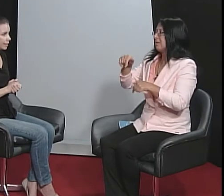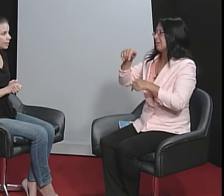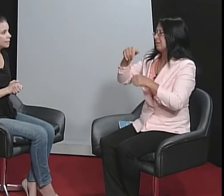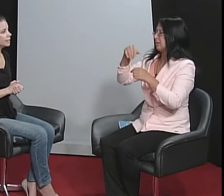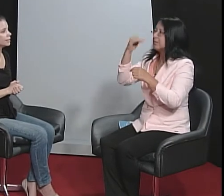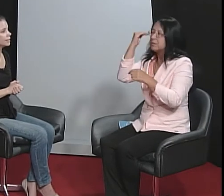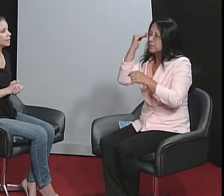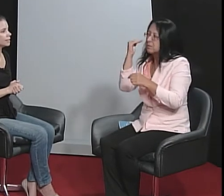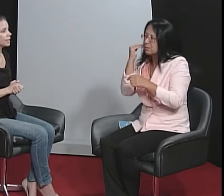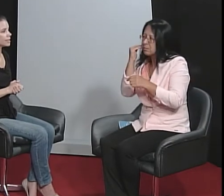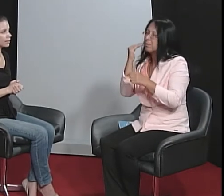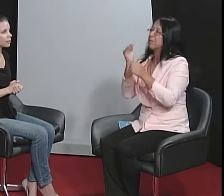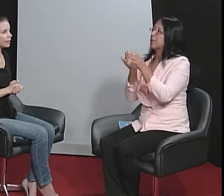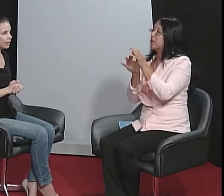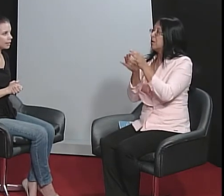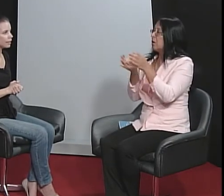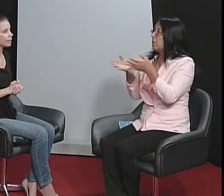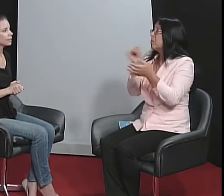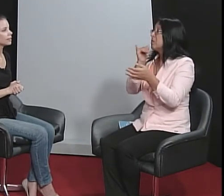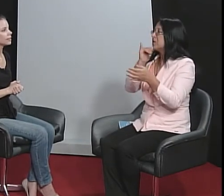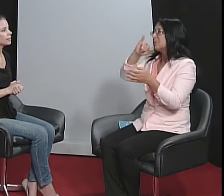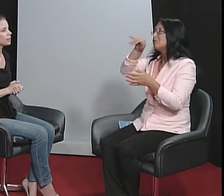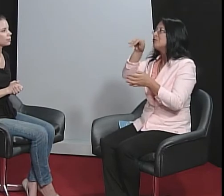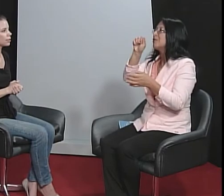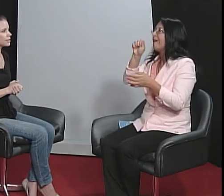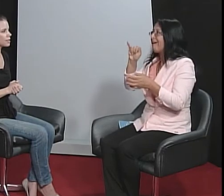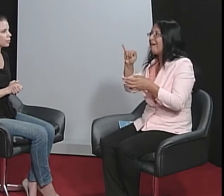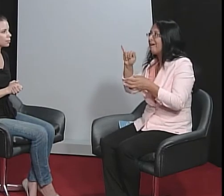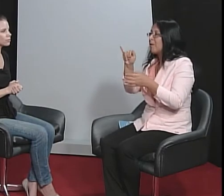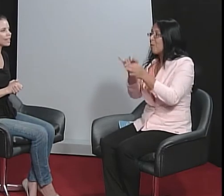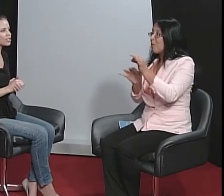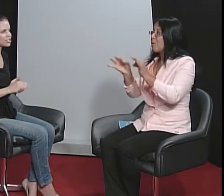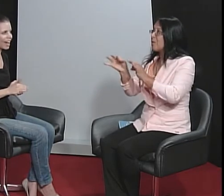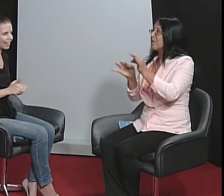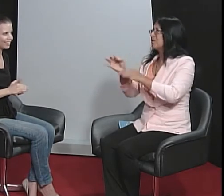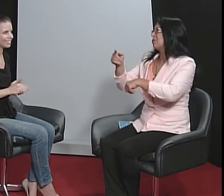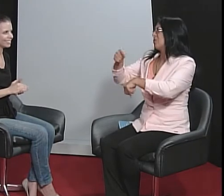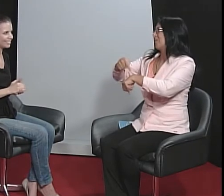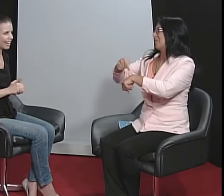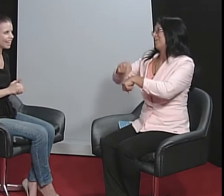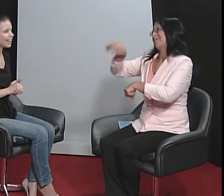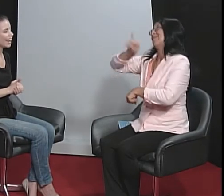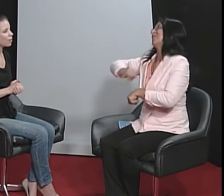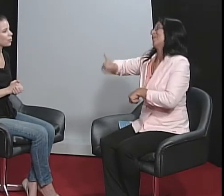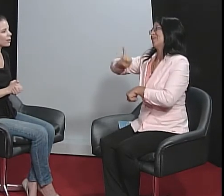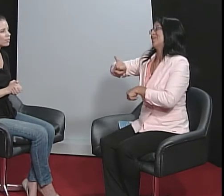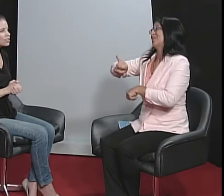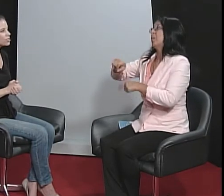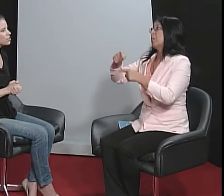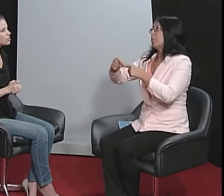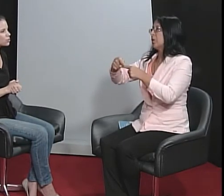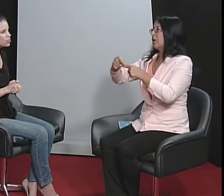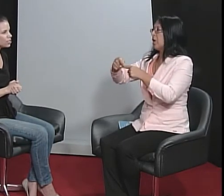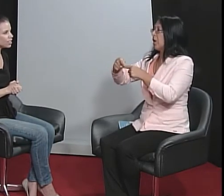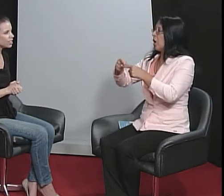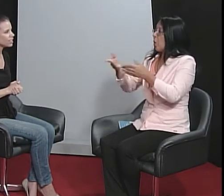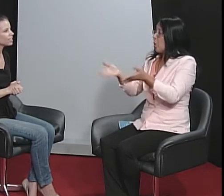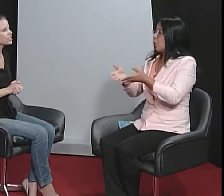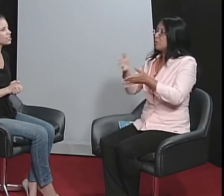Aqui, em Santa Maria, por exemplo, na JAI, né, é o momento da gente discutir, da gente